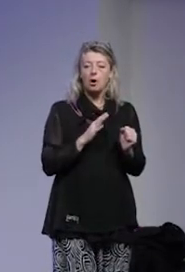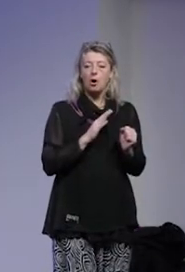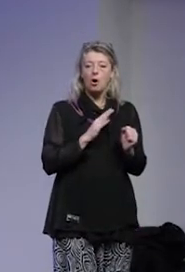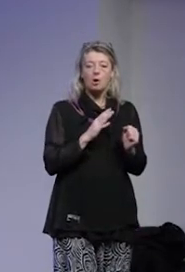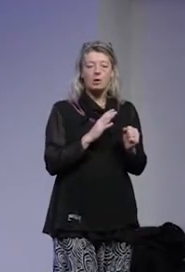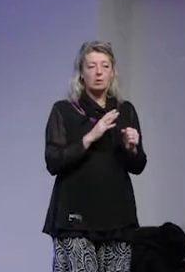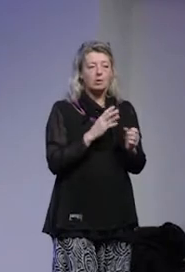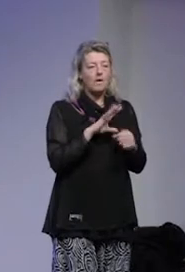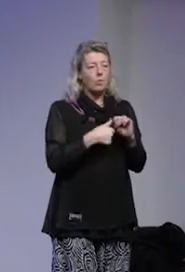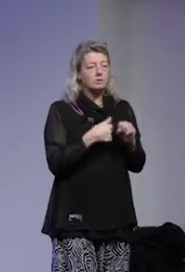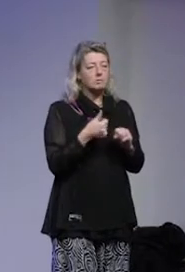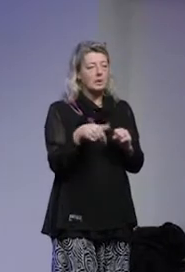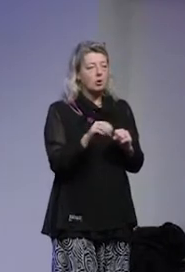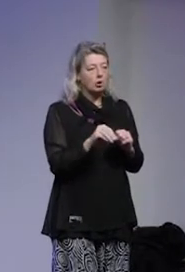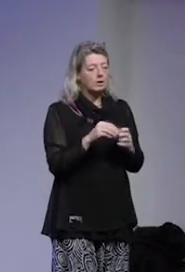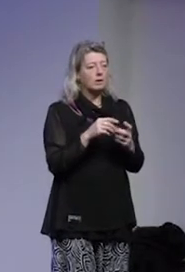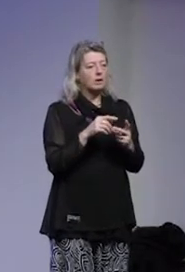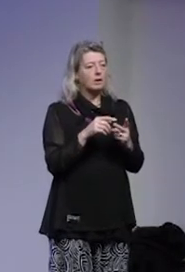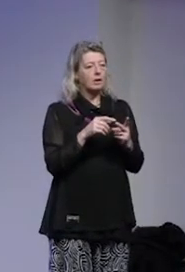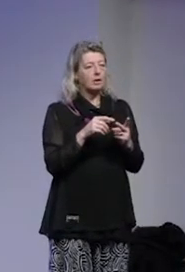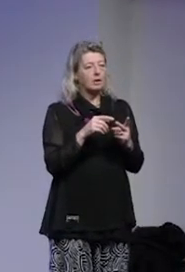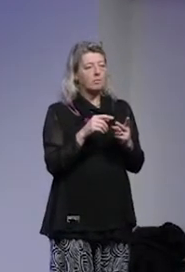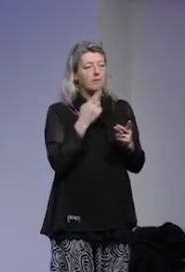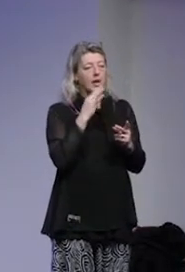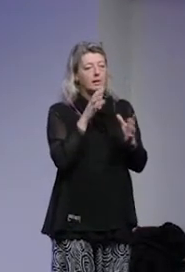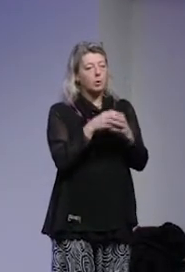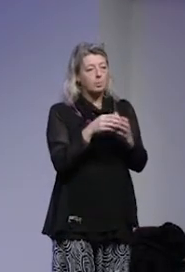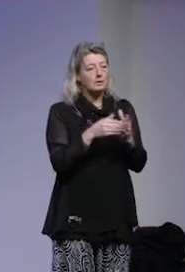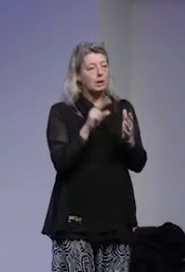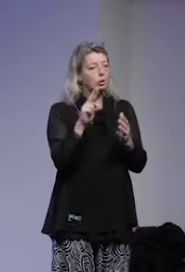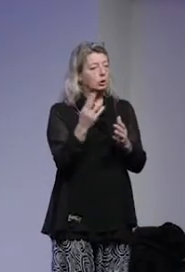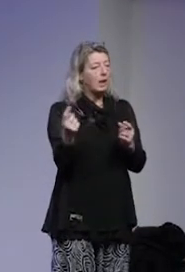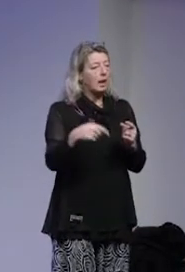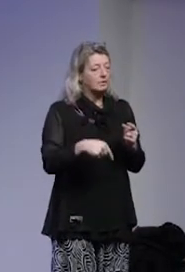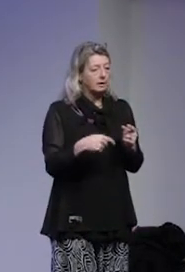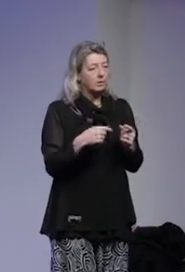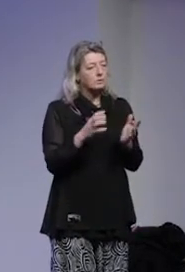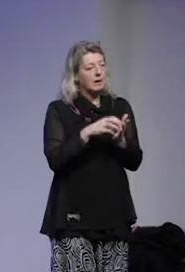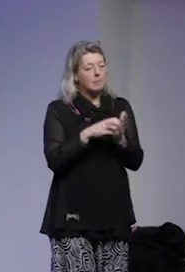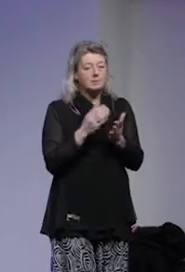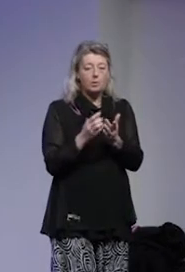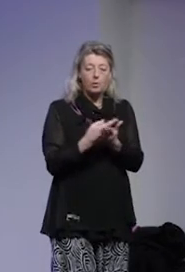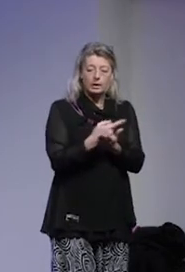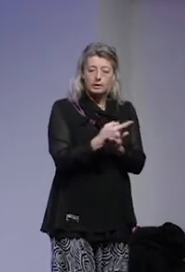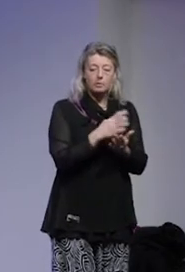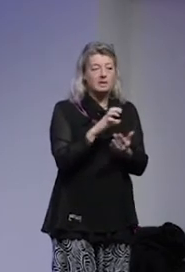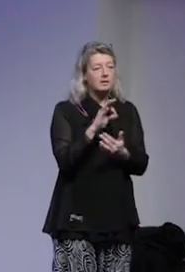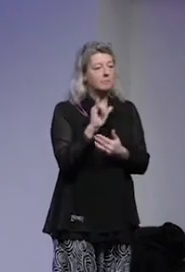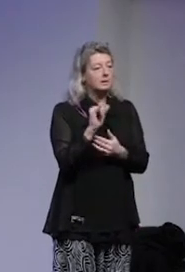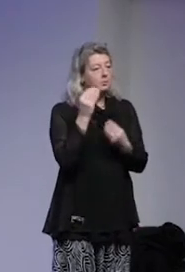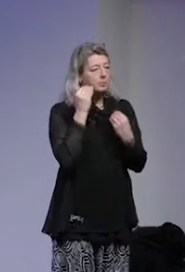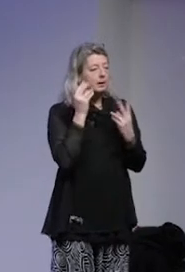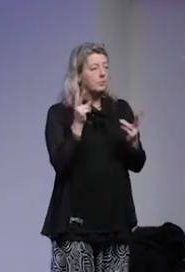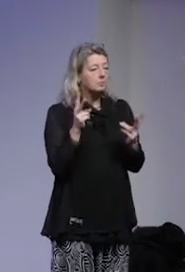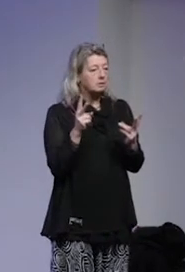våldsbejakande extremism i arbetet med föräldragrupper för nyanlända samt i arbetet med samhällsorientering och på SSI-utbildningen för